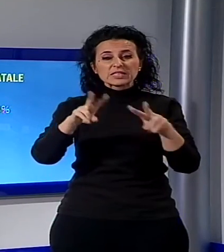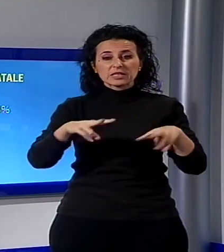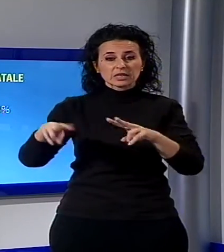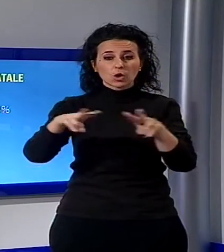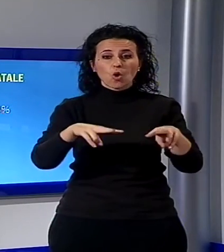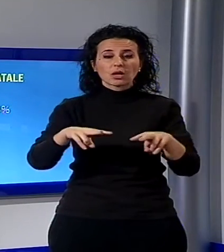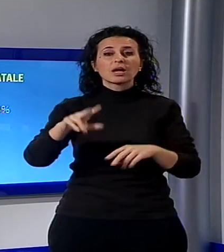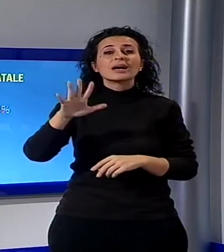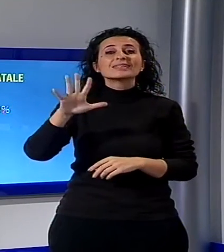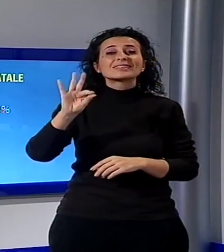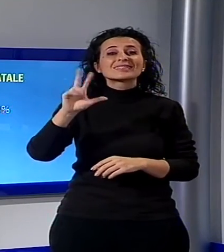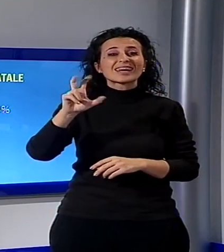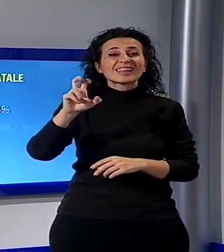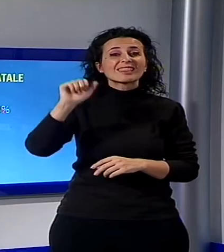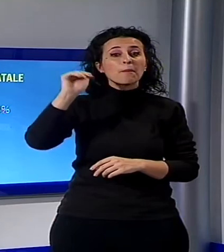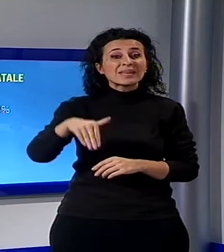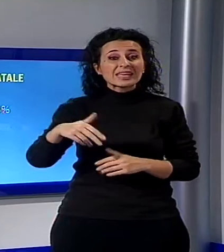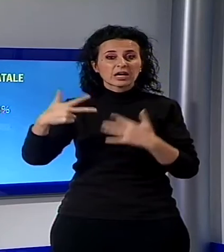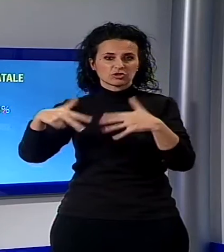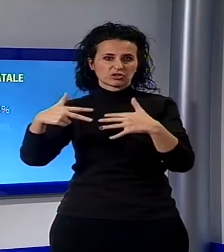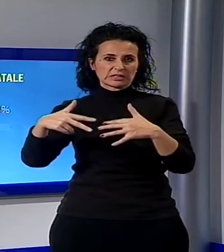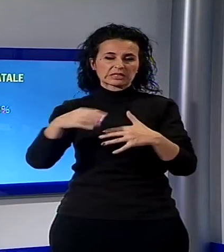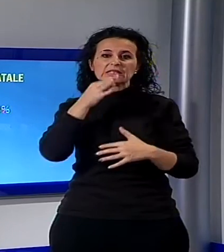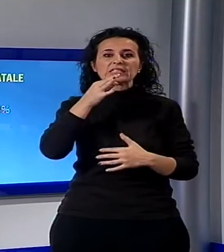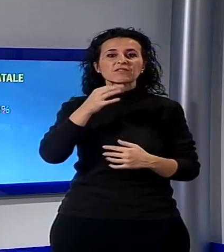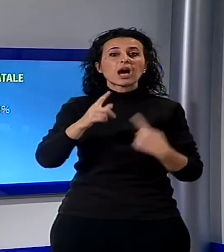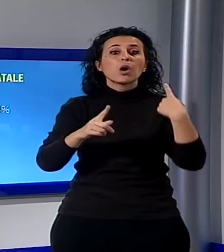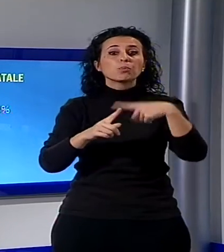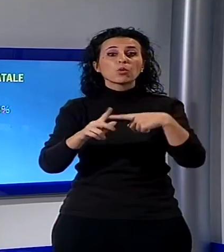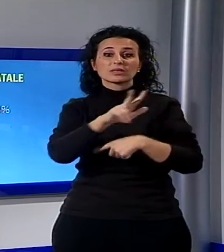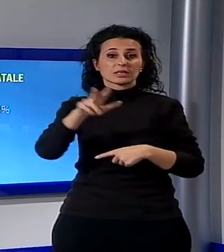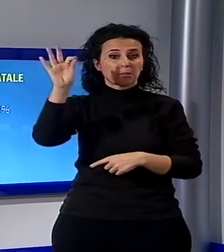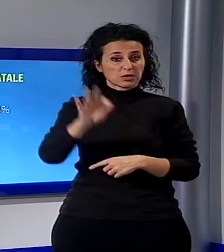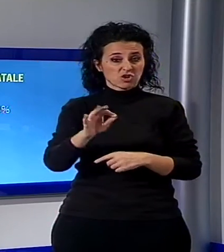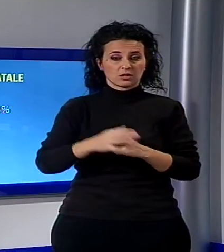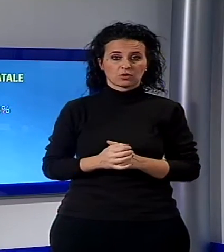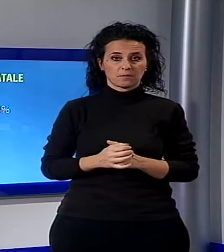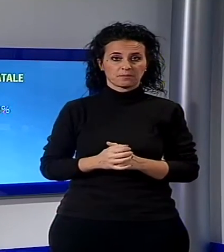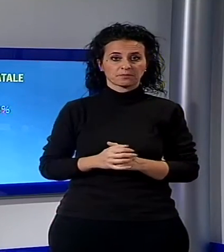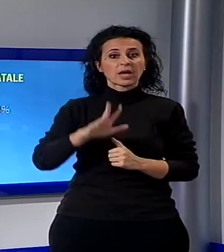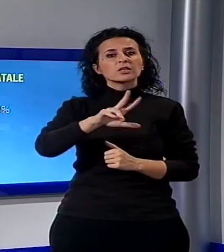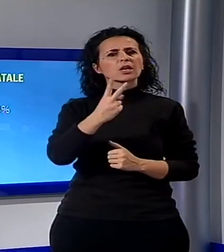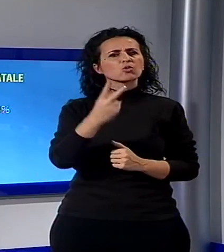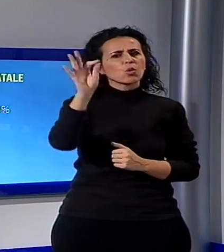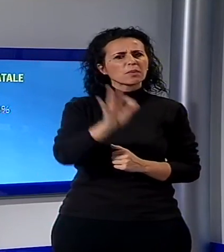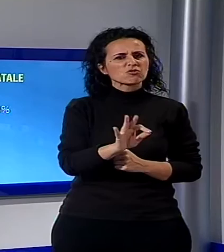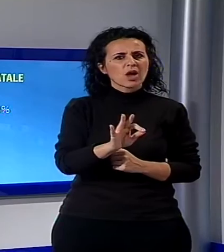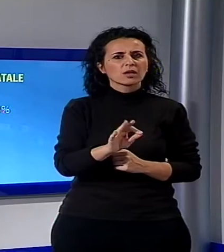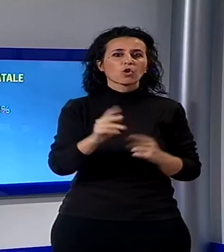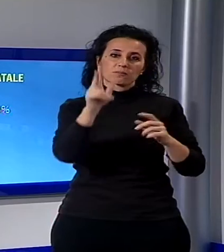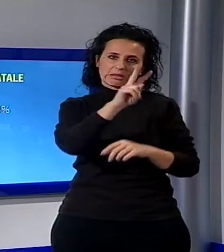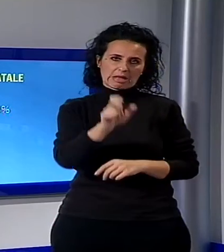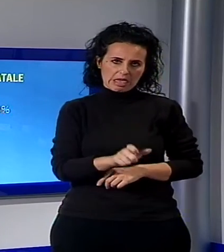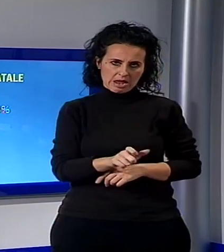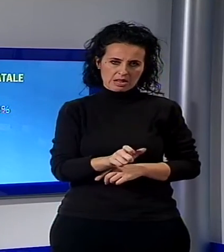.017, più 33% rispetto al 2014. Il 31% sono italiani, mentre tra gli